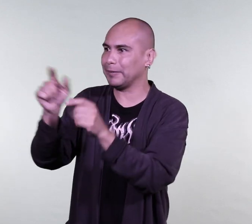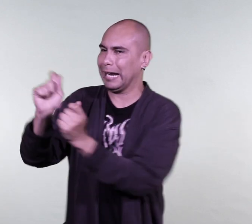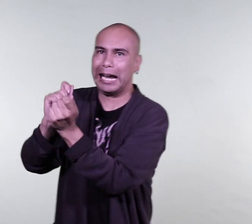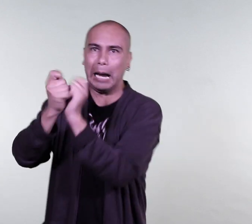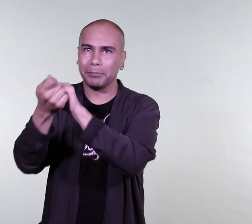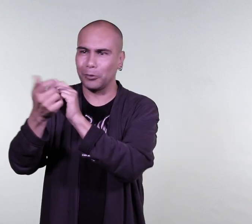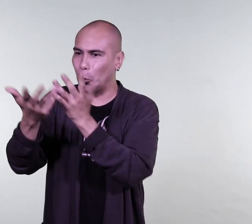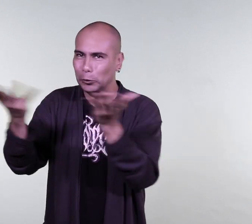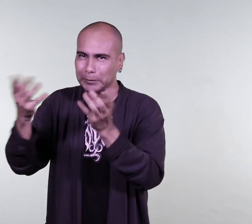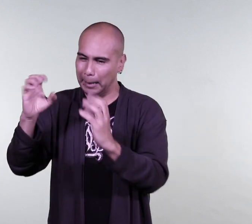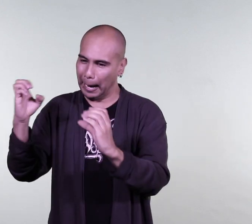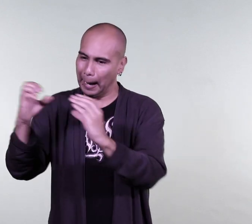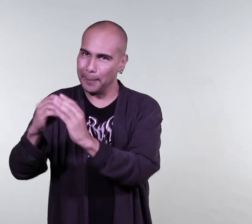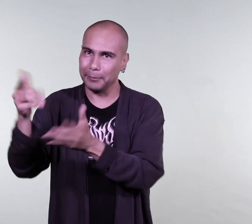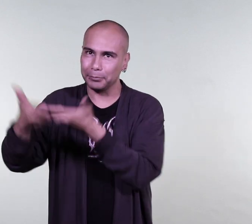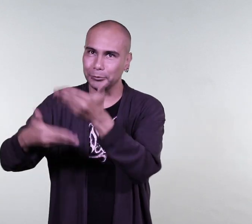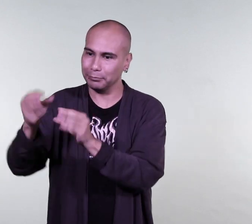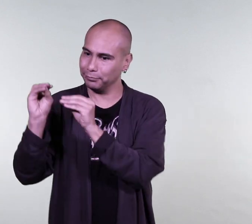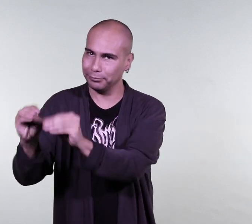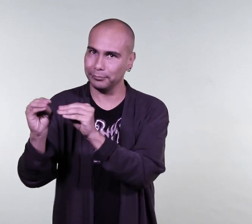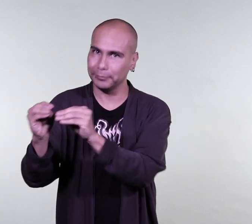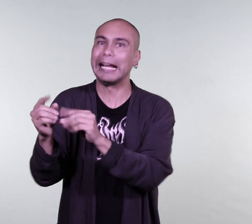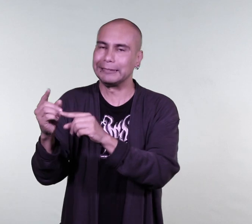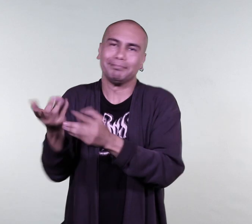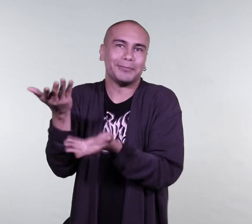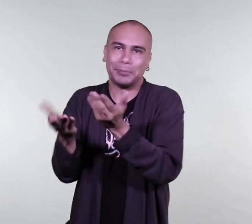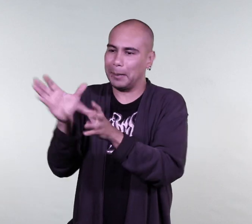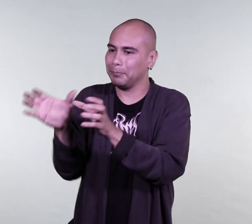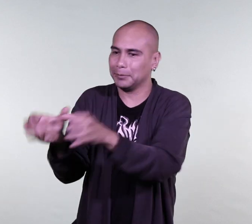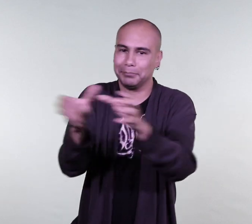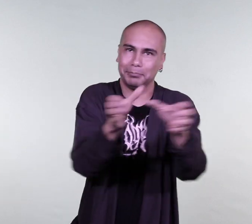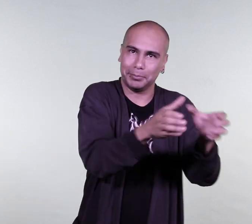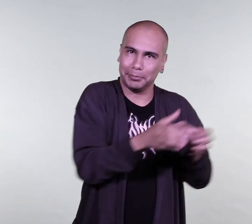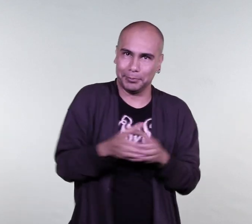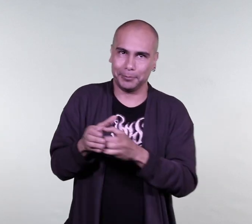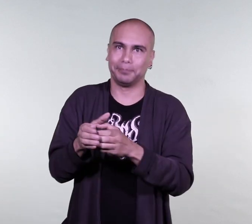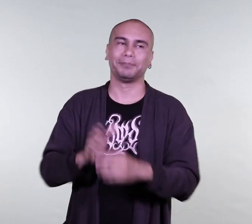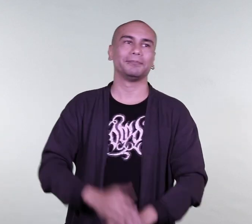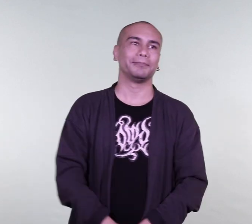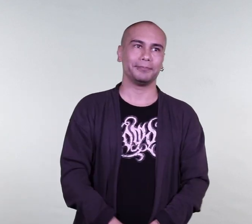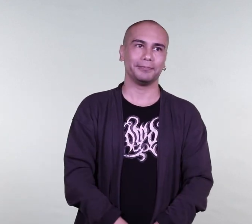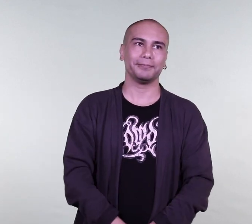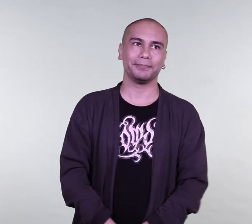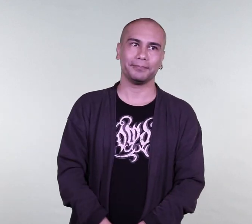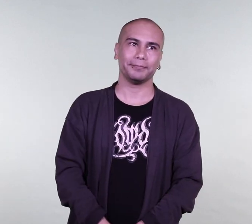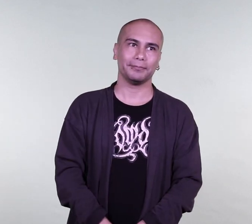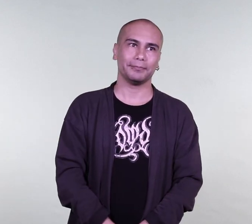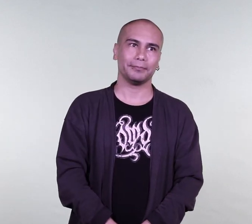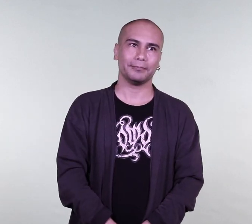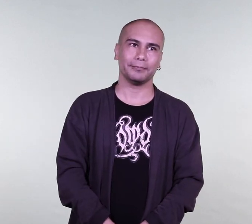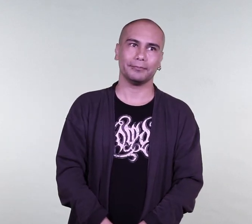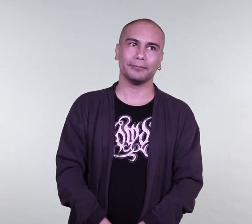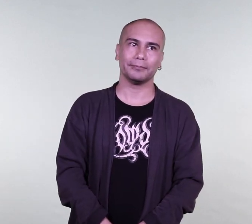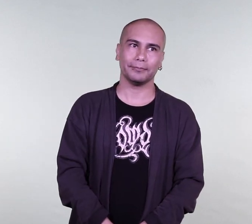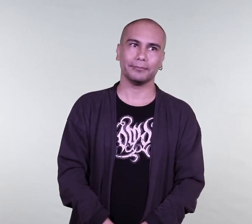para agremiar a las personas sordas y que de esta manera se puedan mejorar también estas condiciones educativas.